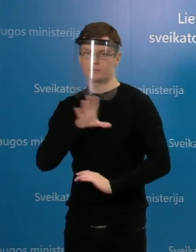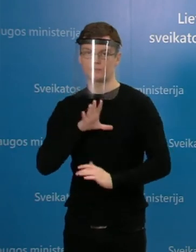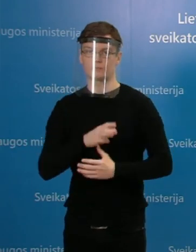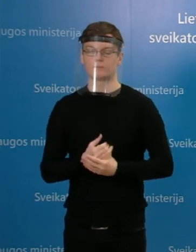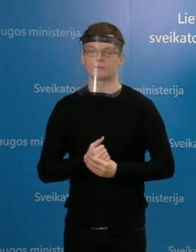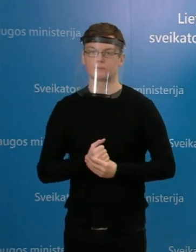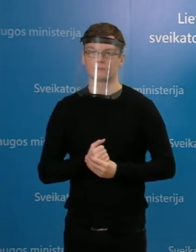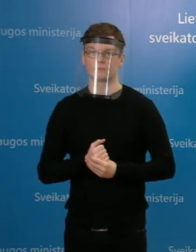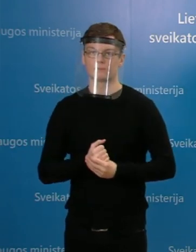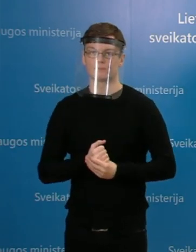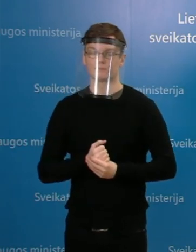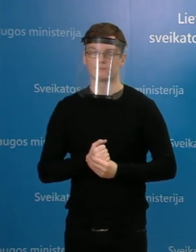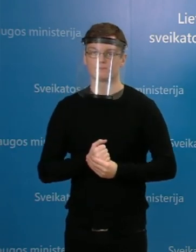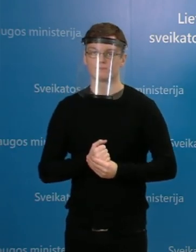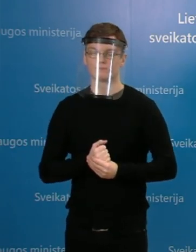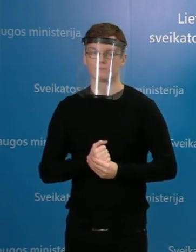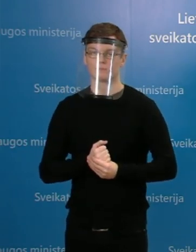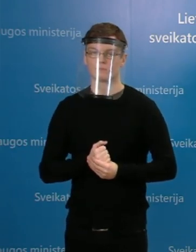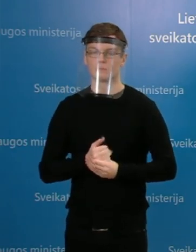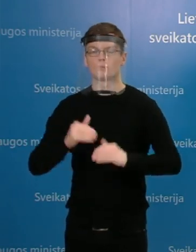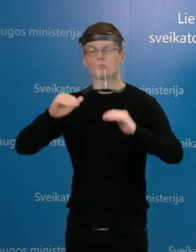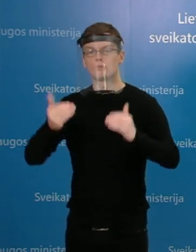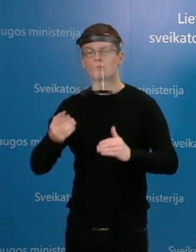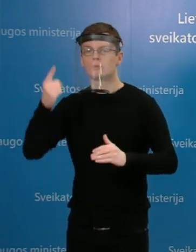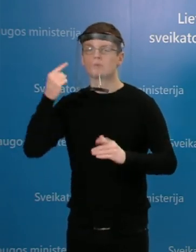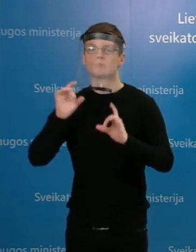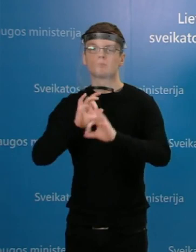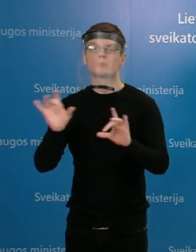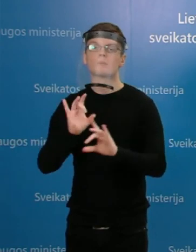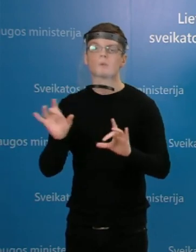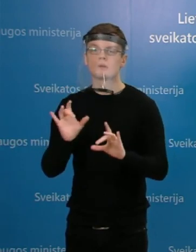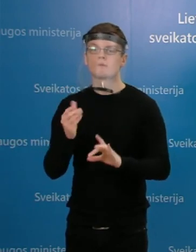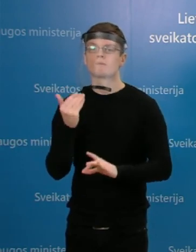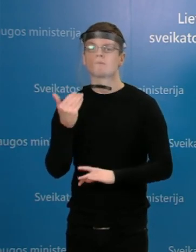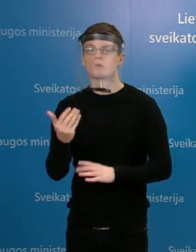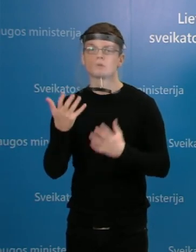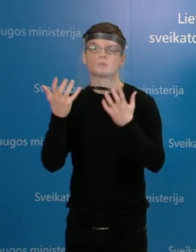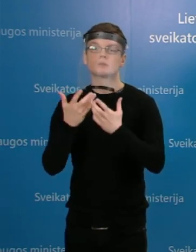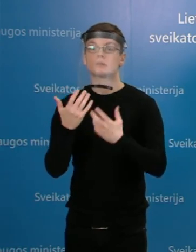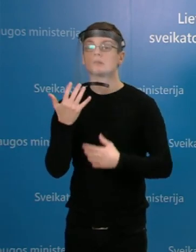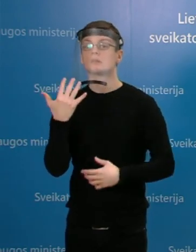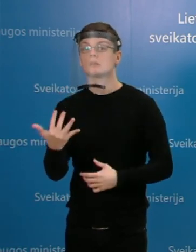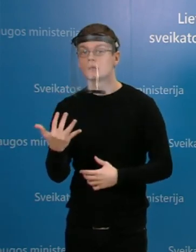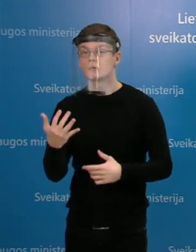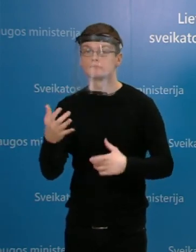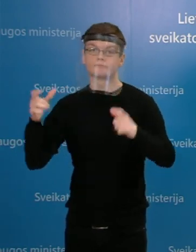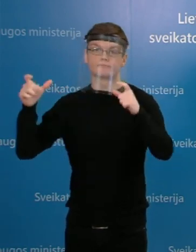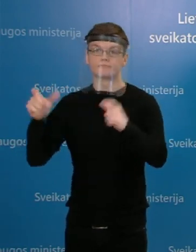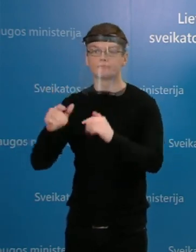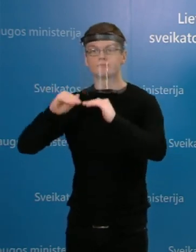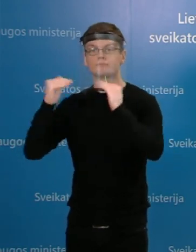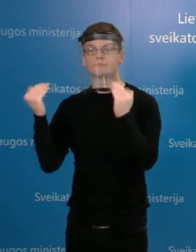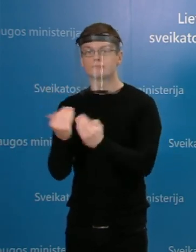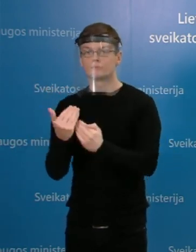Taip pat labai trumpai norėčiau supažindinti, kiegi, koks skaičius visų izolėtų tarpe yra